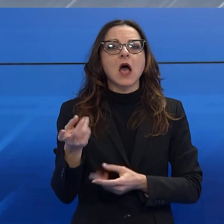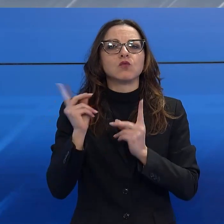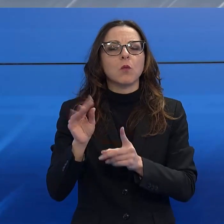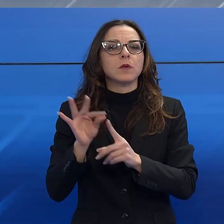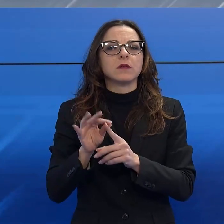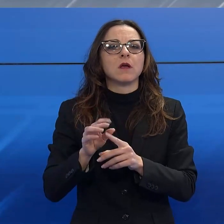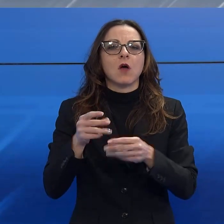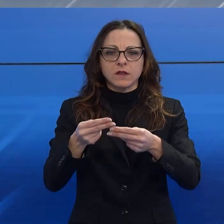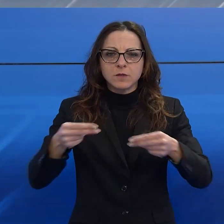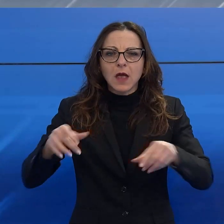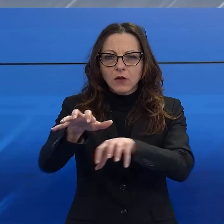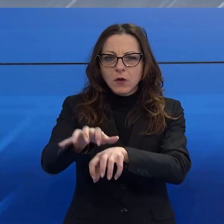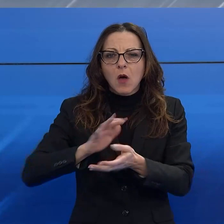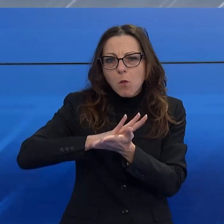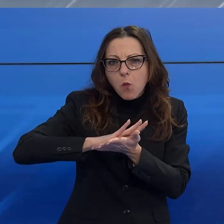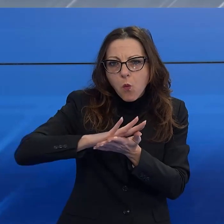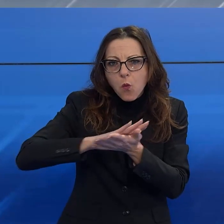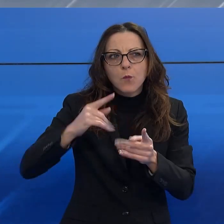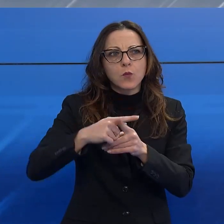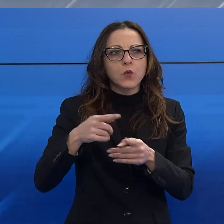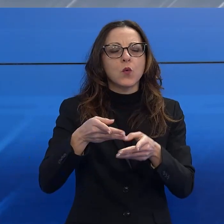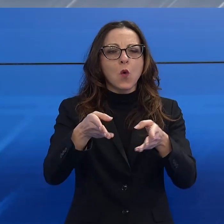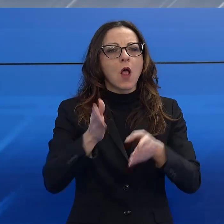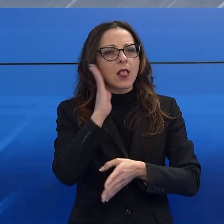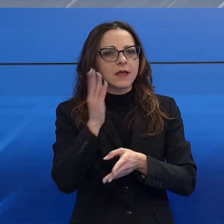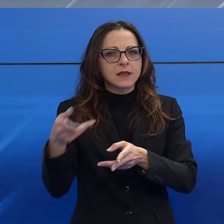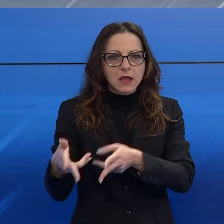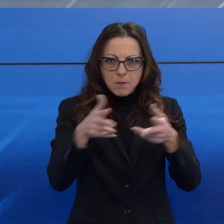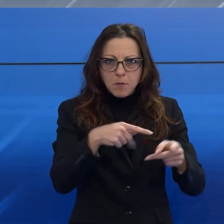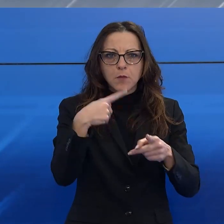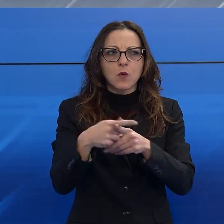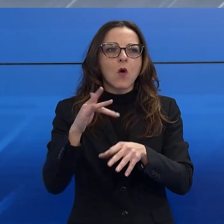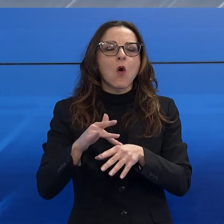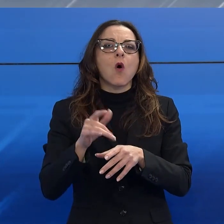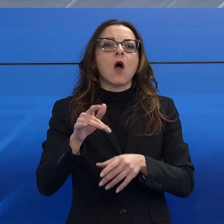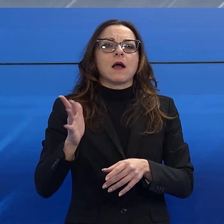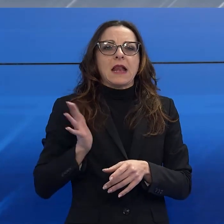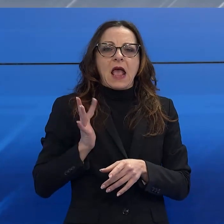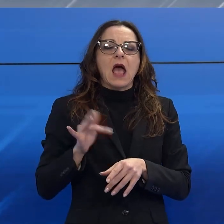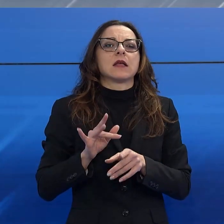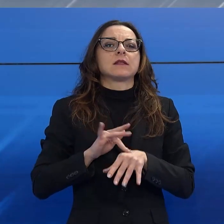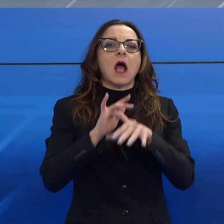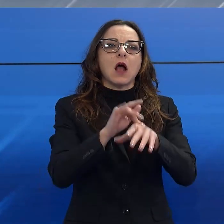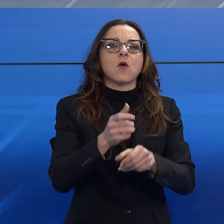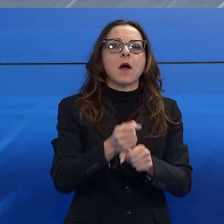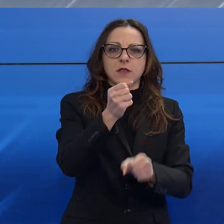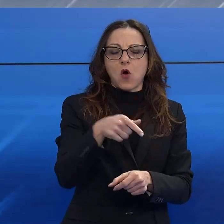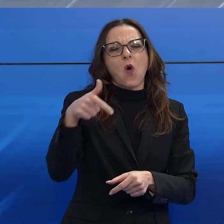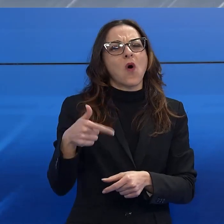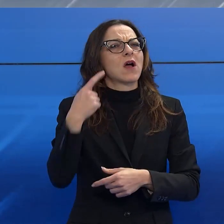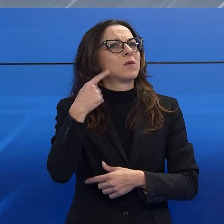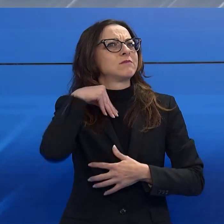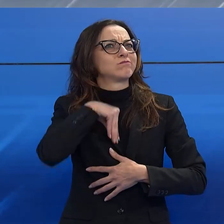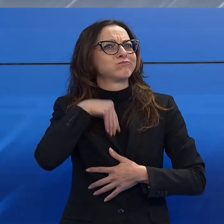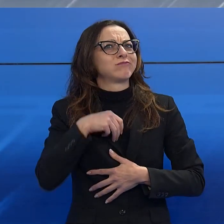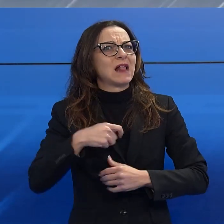per fare lavori come spostare lettini e accompagnare i clienti all'ombrellone si sentono meno motivati e magari